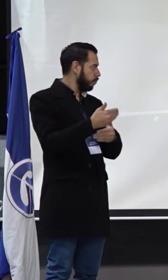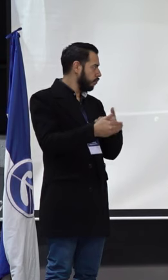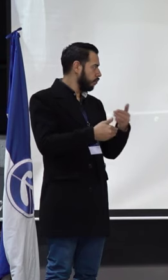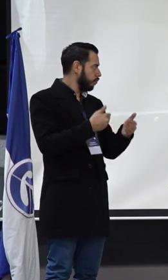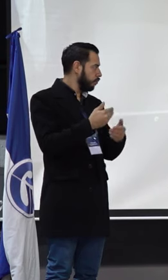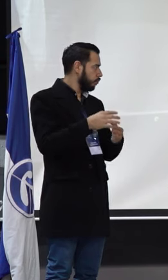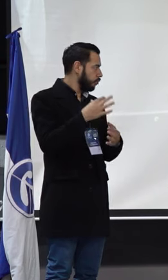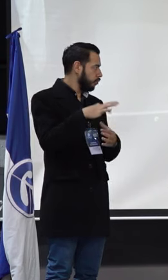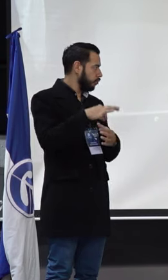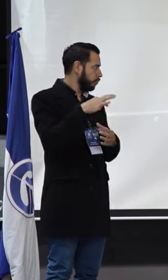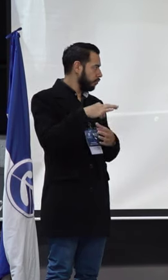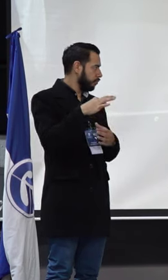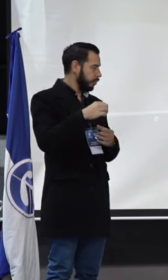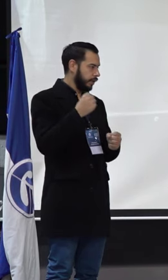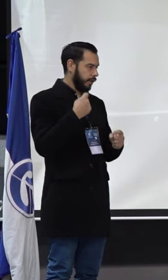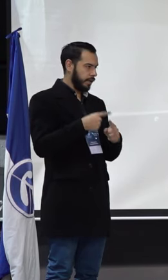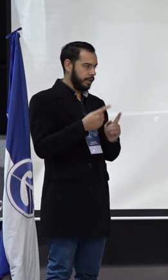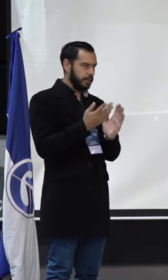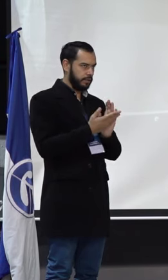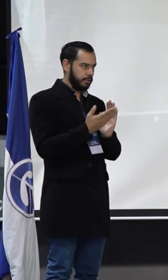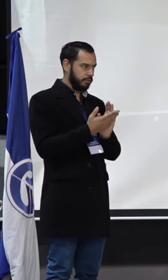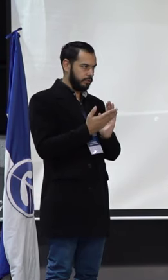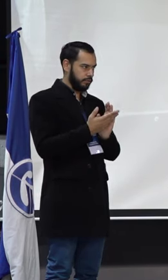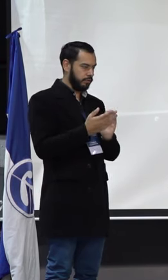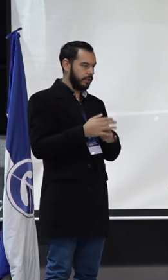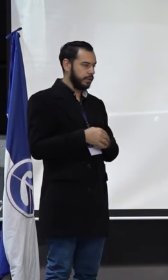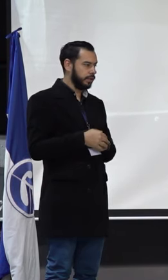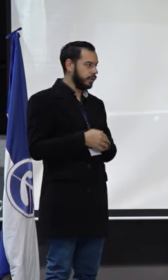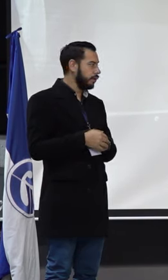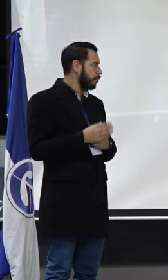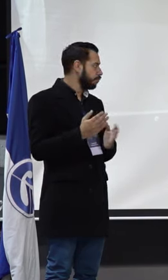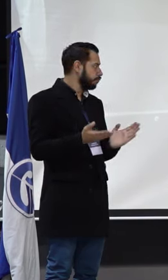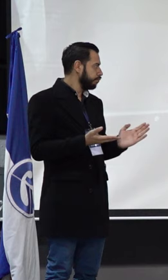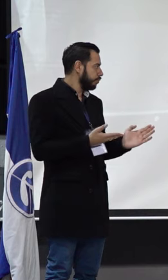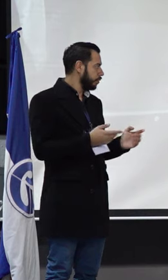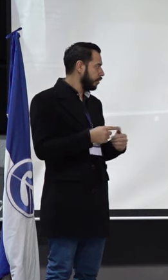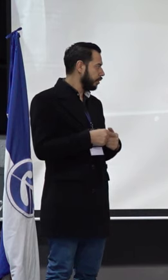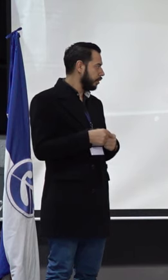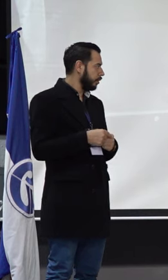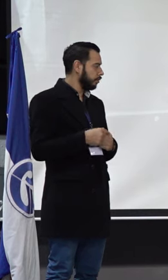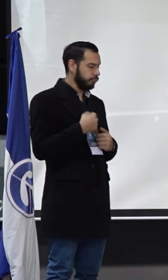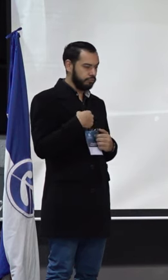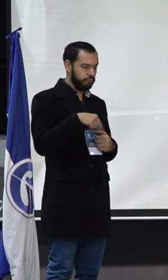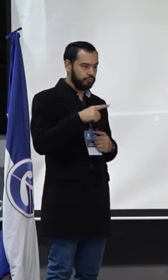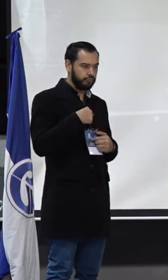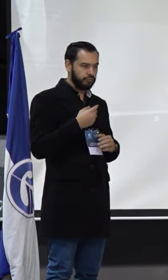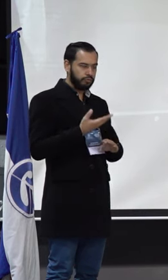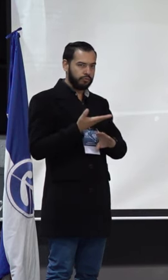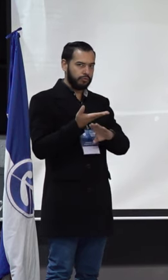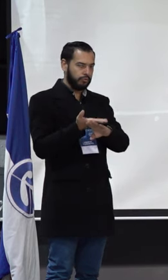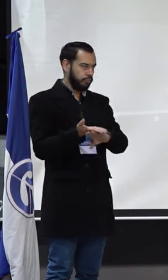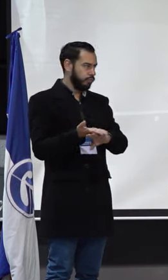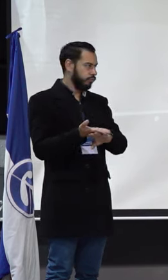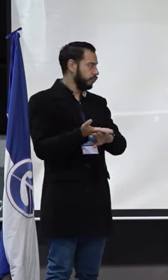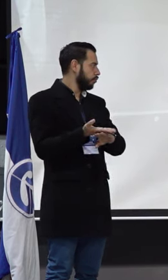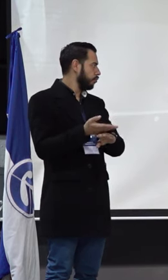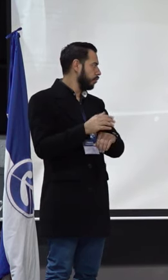elección de egresadas y egresados representante. Habíamos, pues, realizado las solicitudes